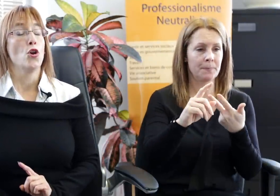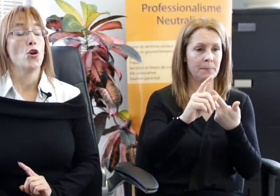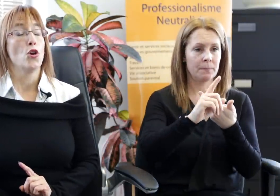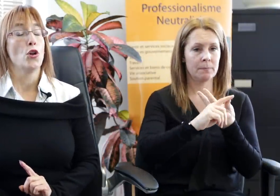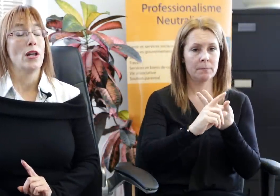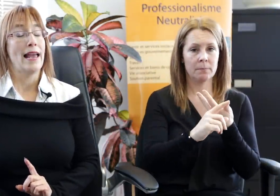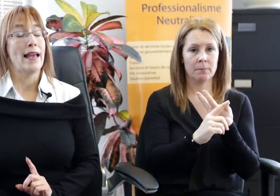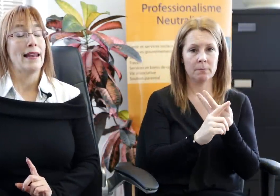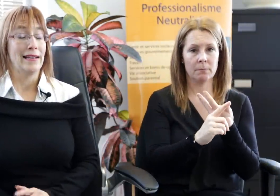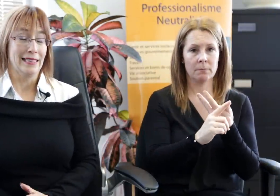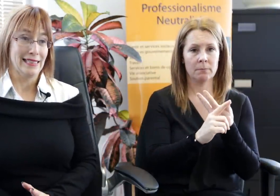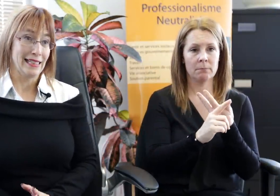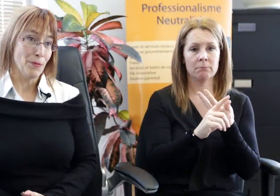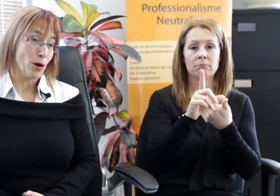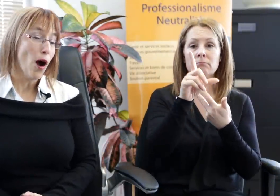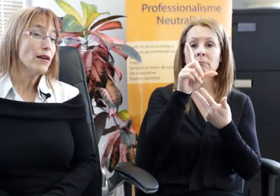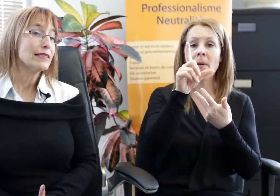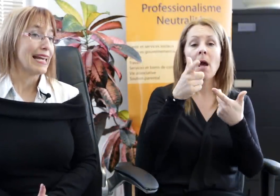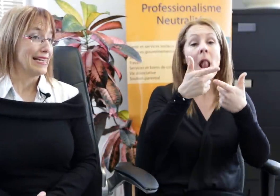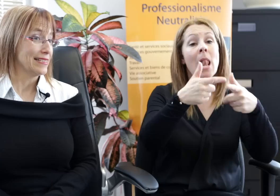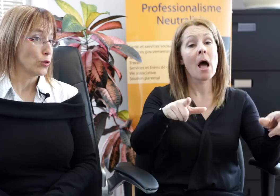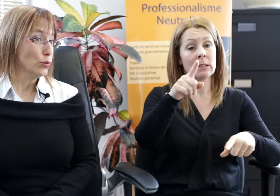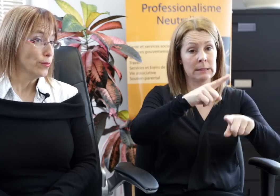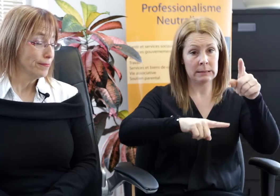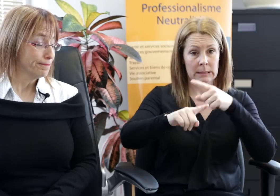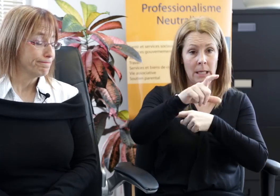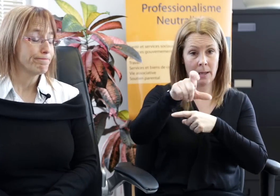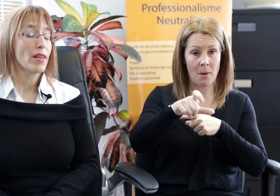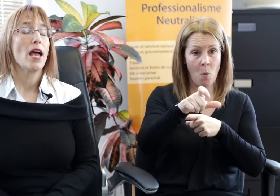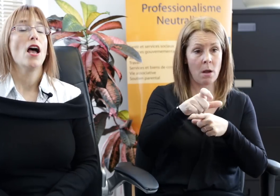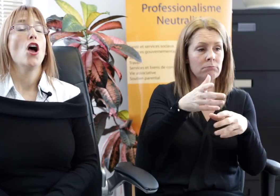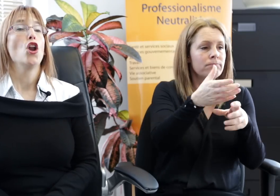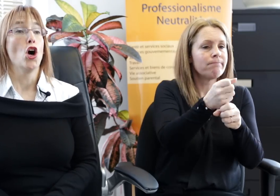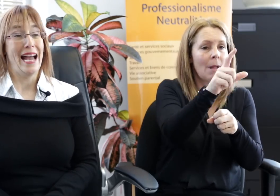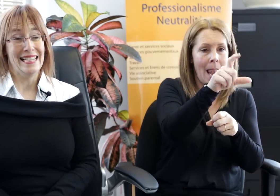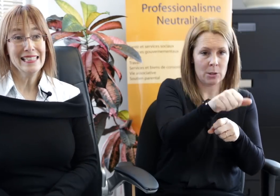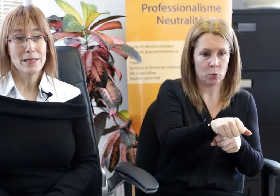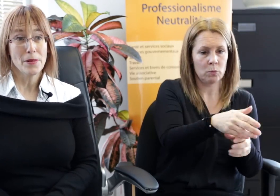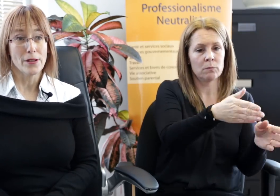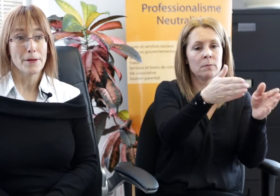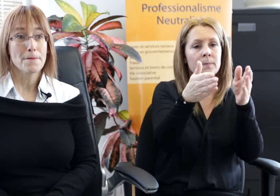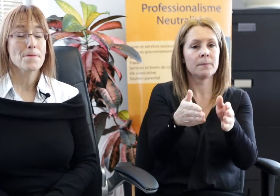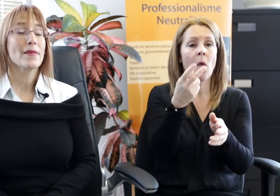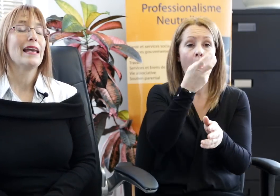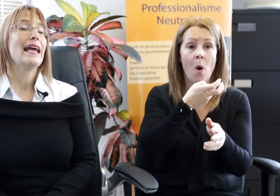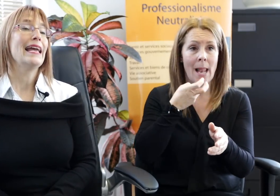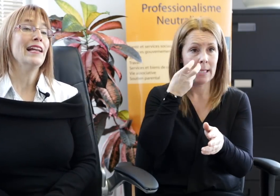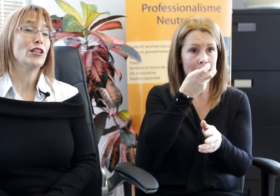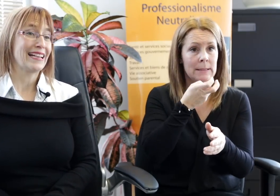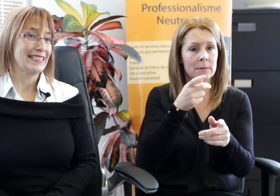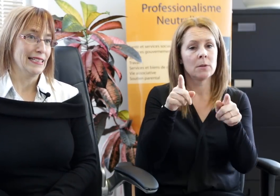L'anglais des signes québécois, la LSQ, l'oralisme et le tactile.